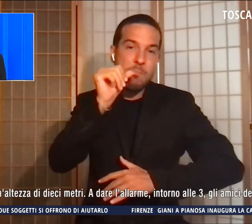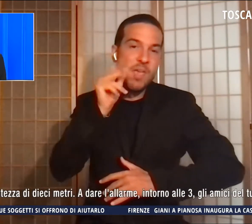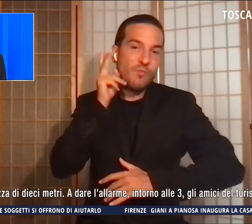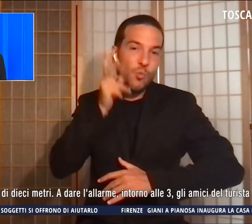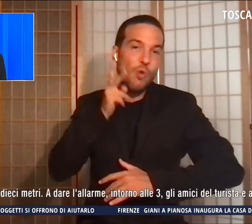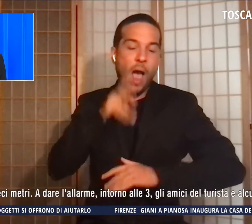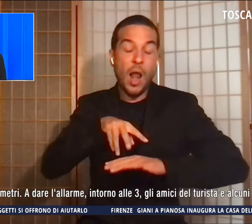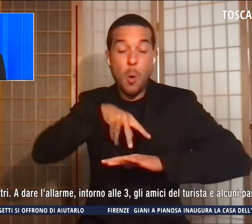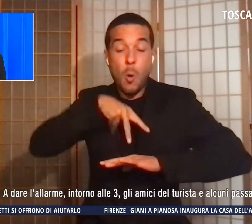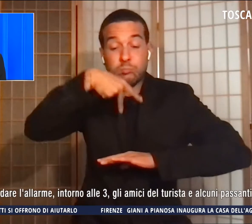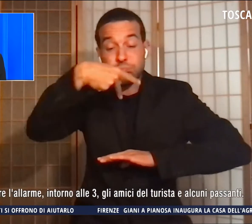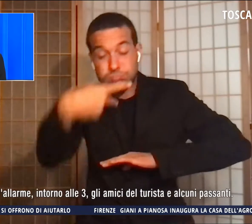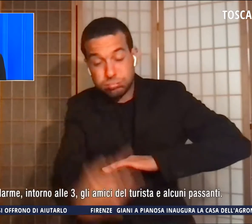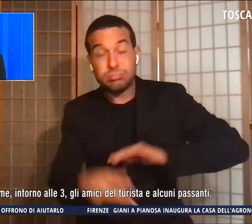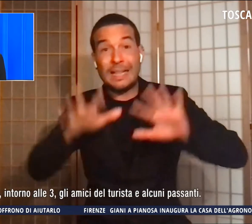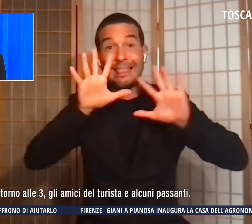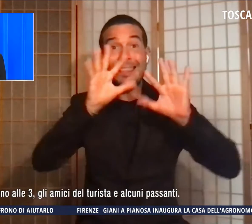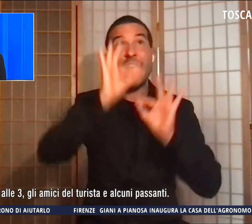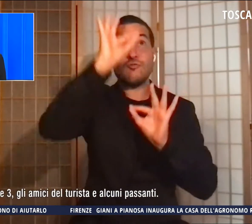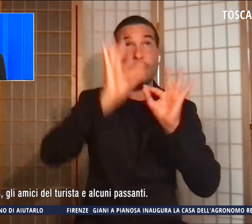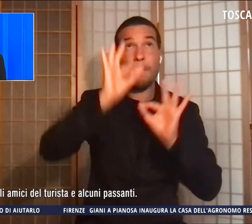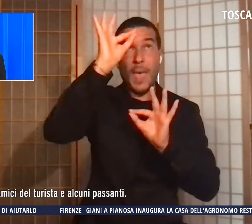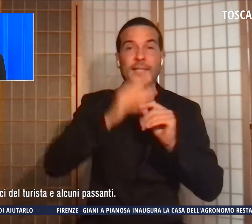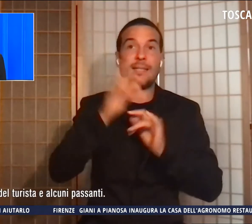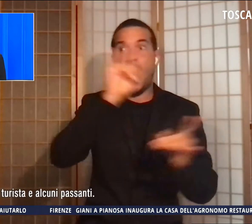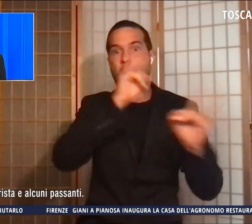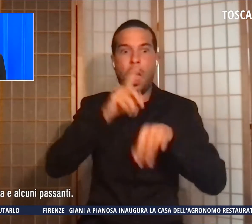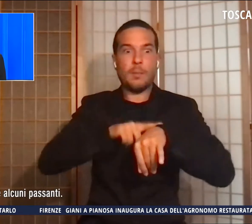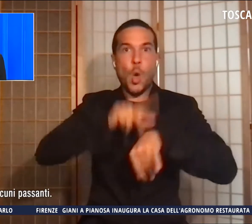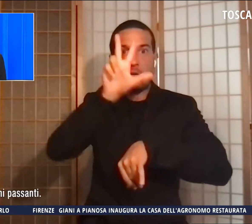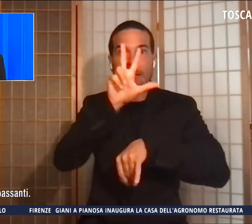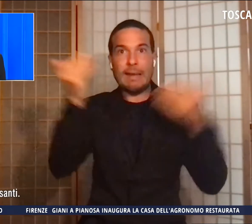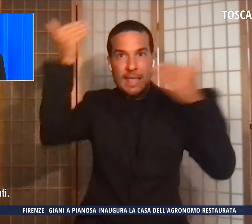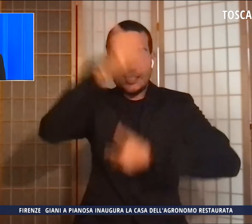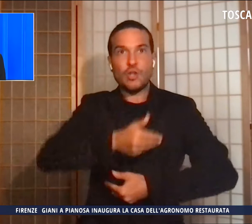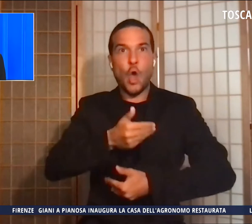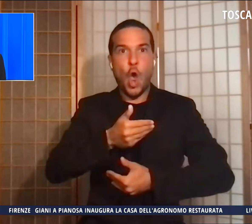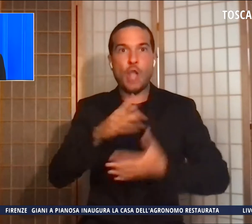dare l'allarme intorno alle tre, gli amici del turista ed alcuni passanti.